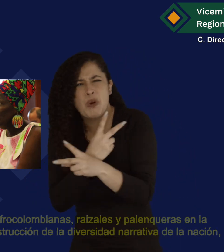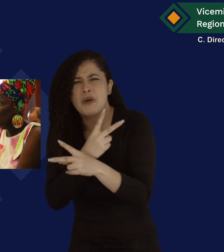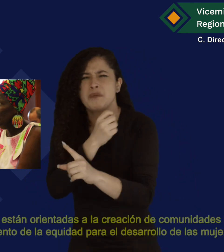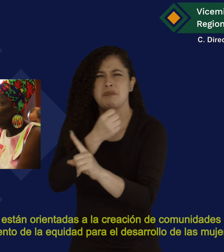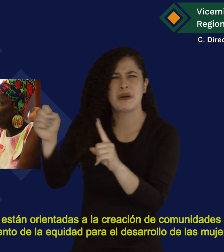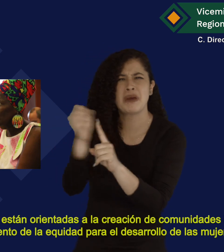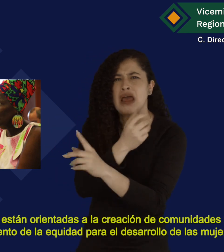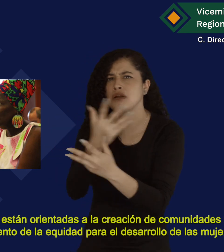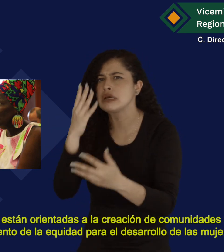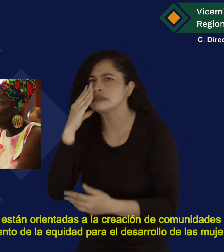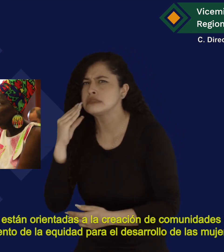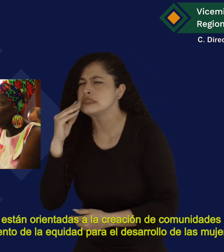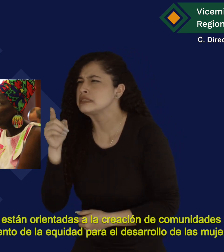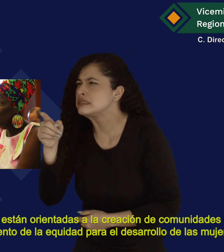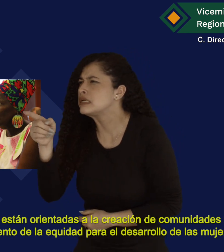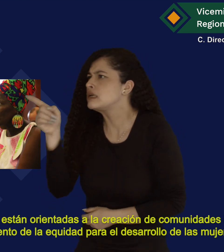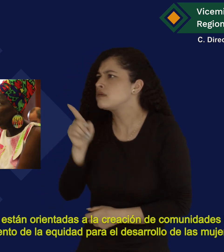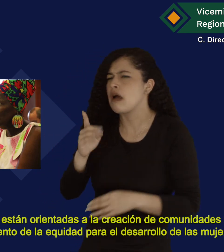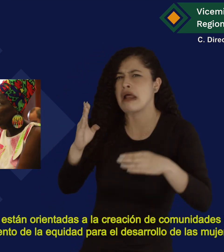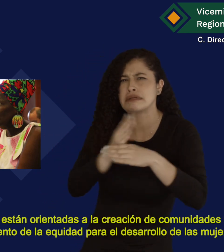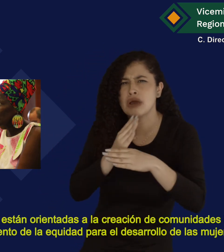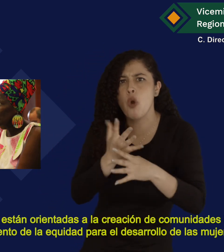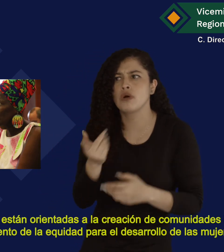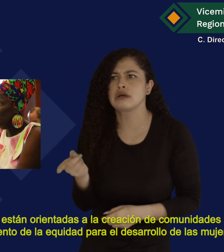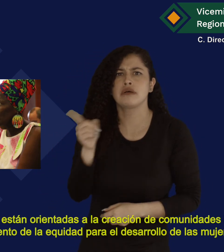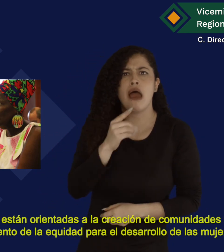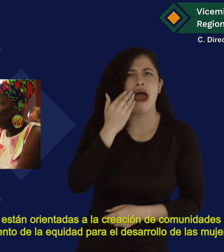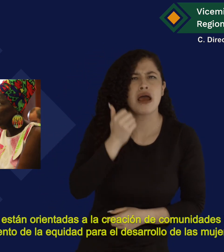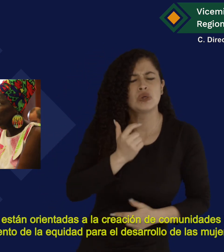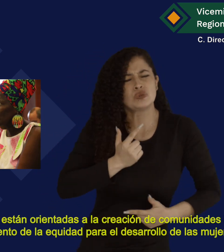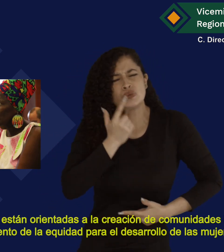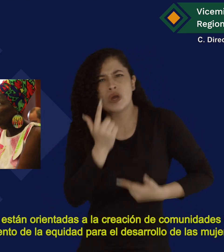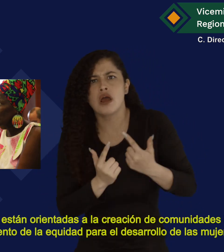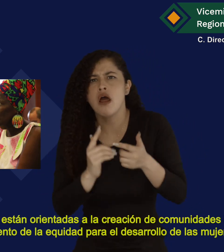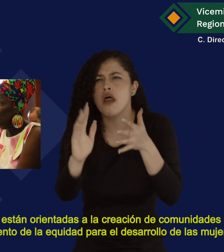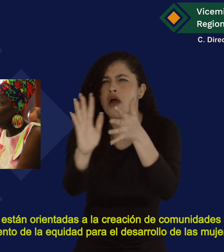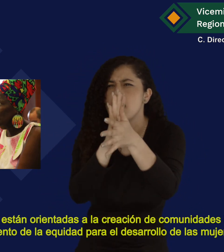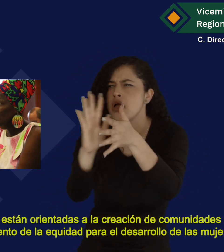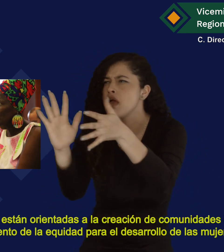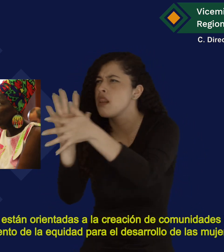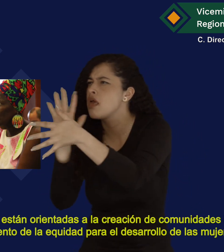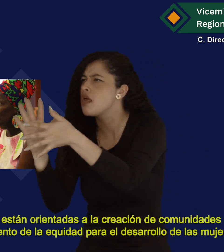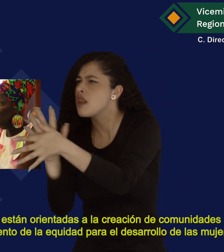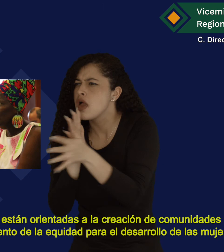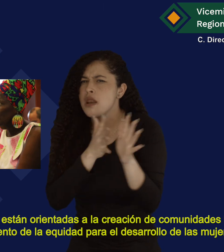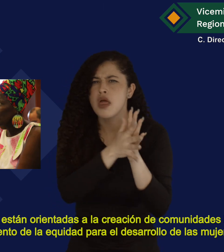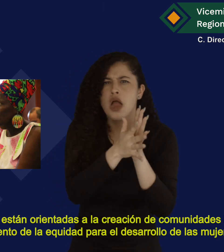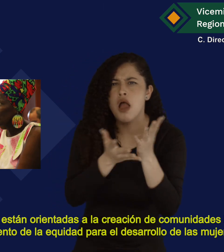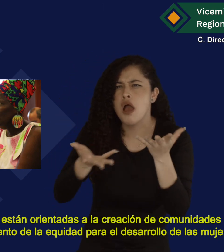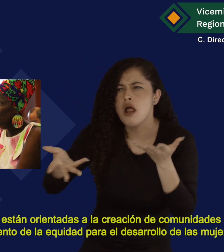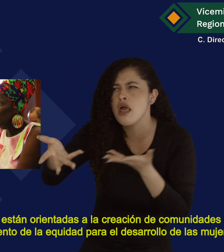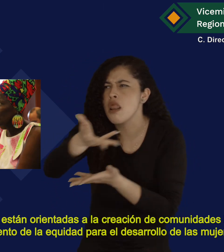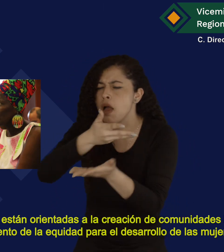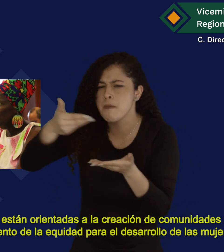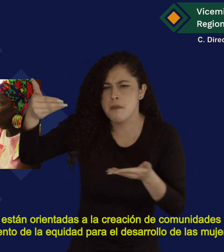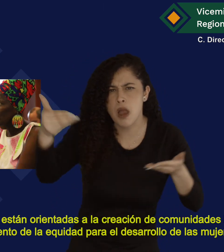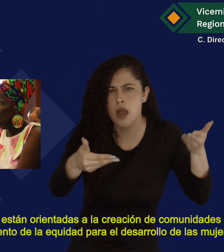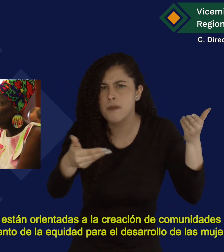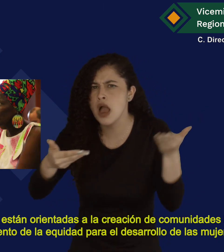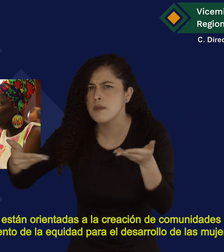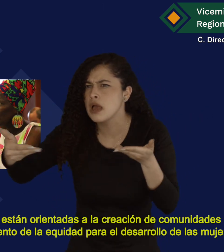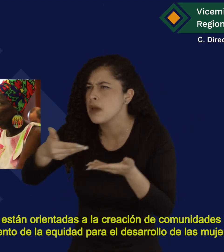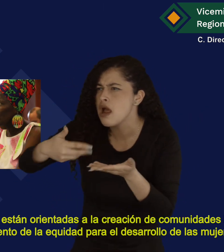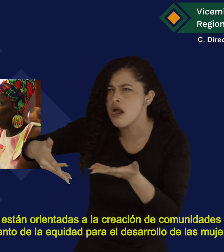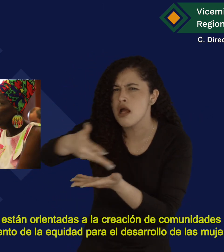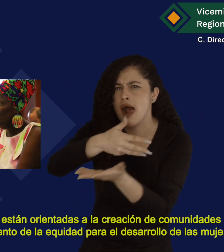Las acciones están orientadas a la creación de comunidades literarias Y el fomento de la equidad